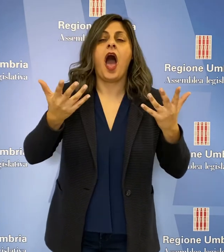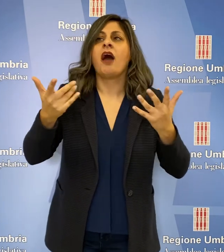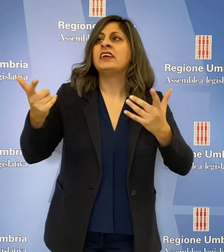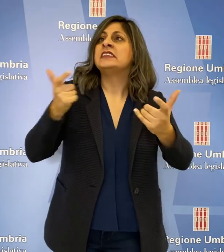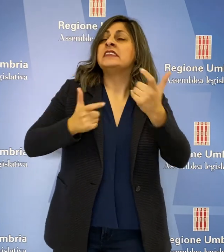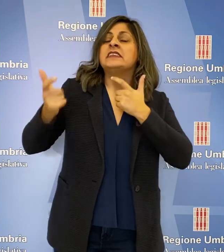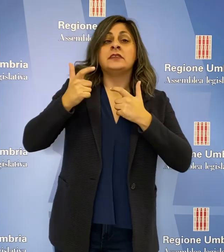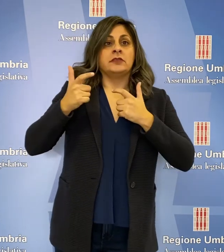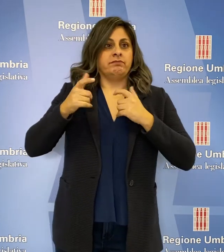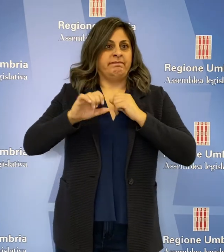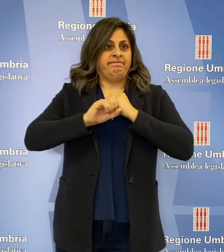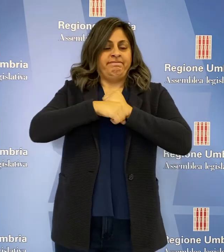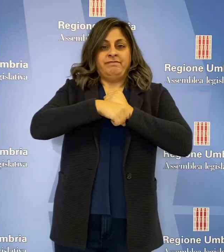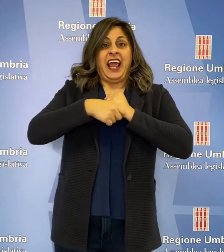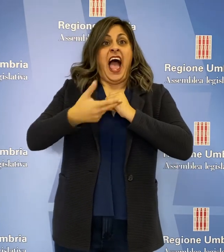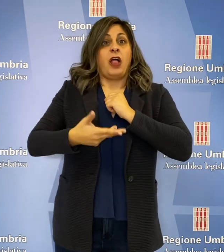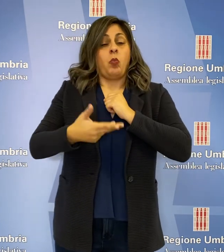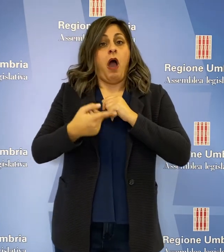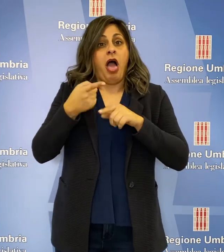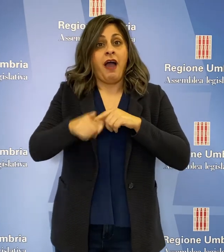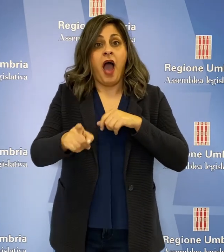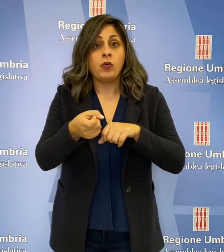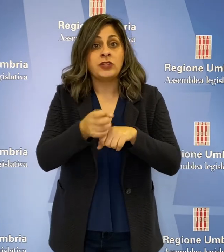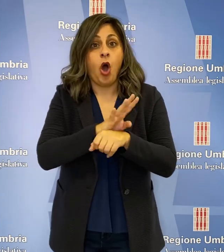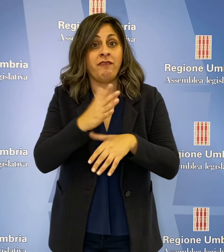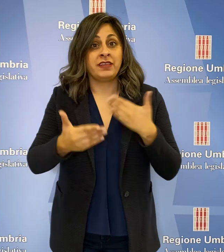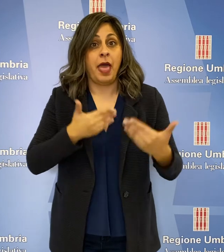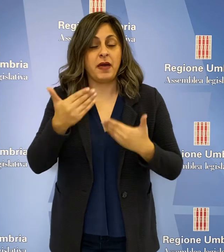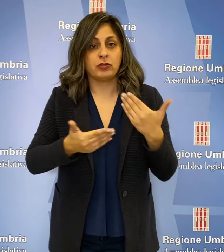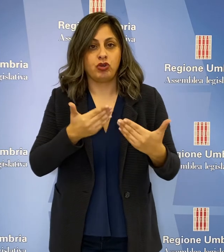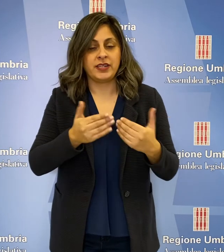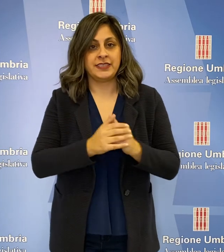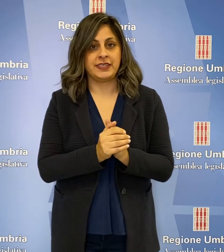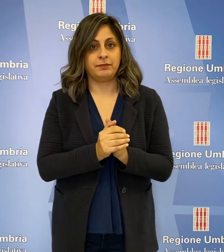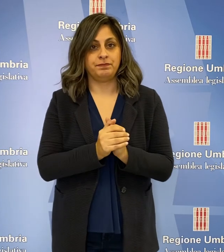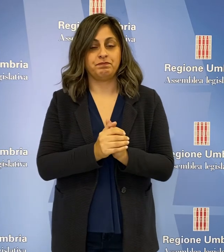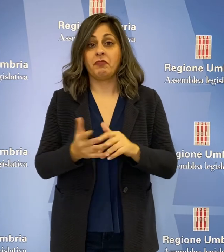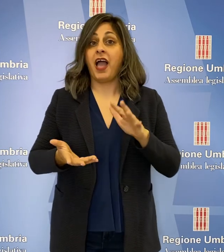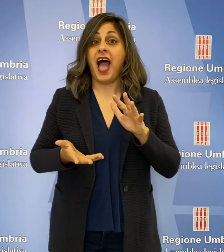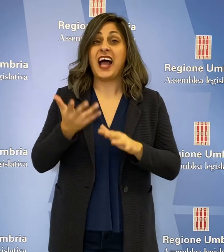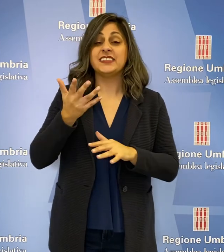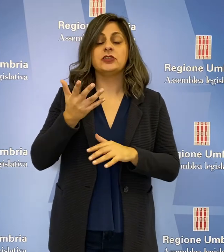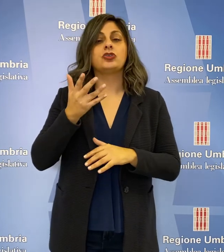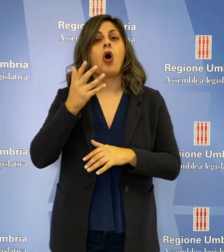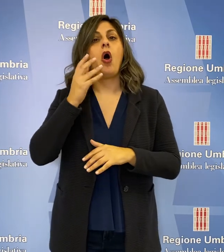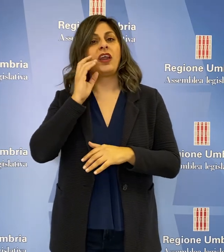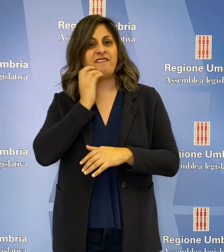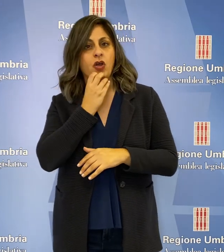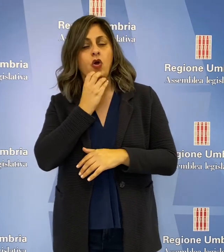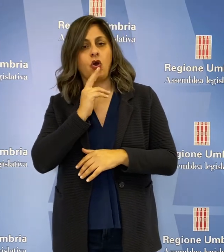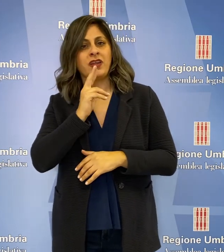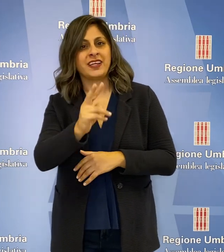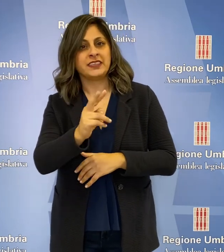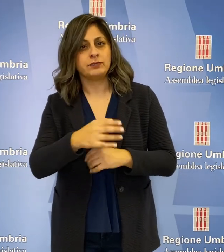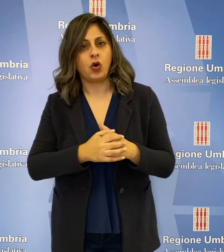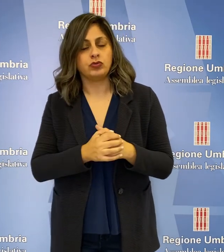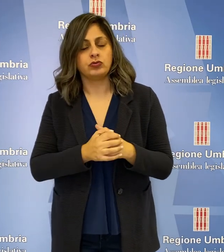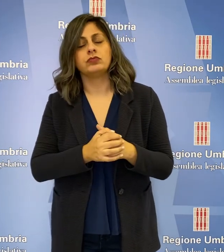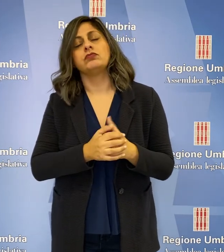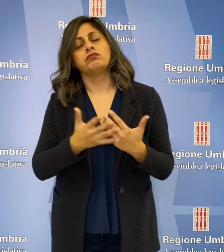dalle restrizioni che sono state introdotte a causa dell'emergenza Covid. L'assessore Michele Fioroni ha risposto